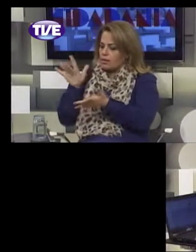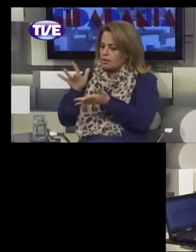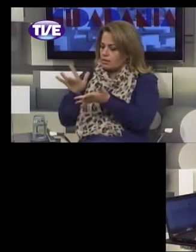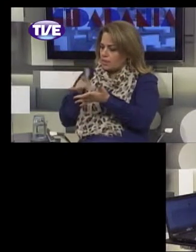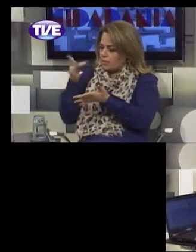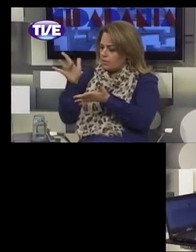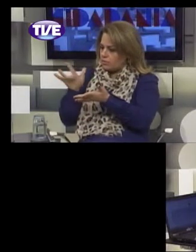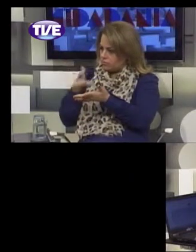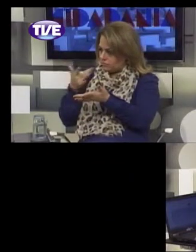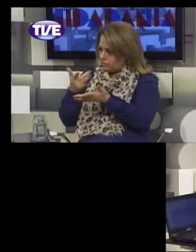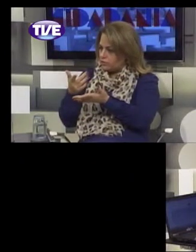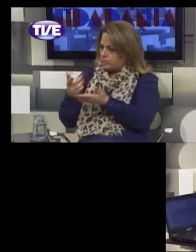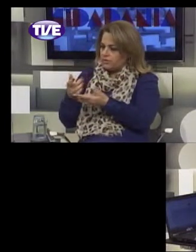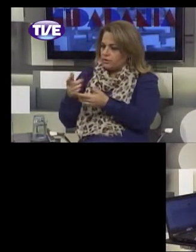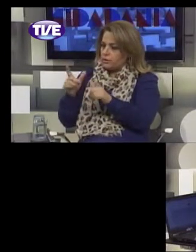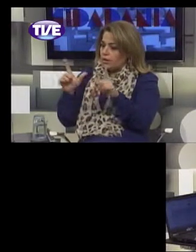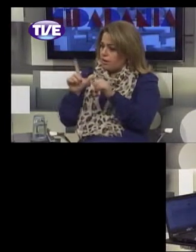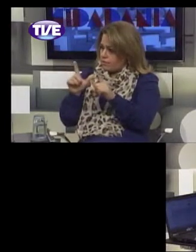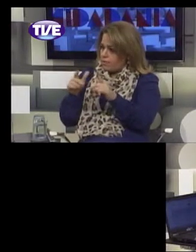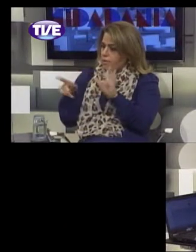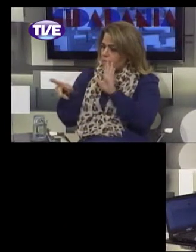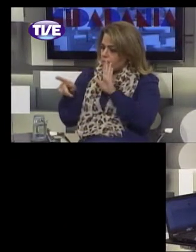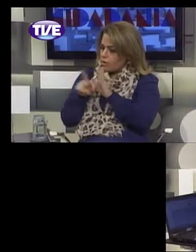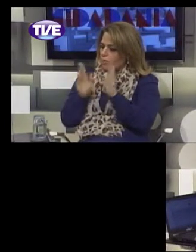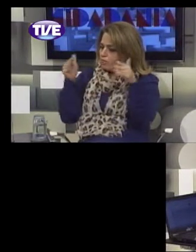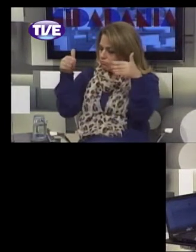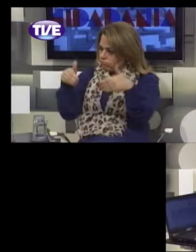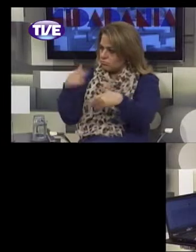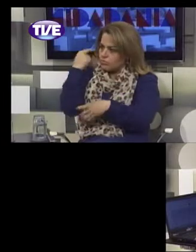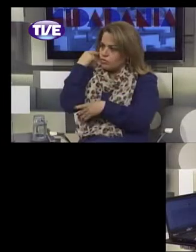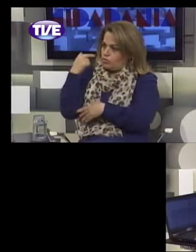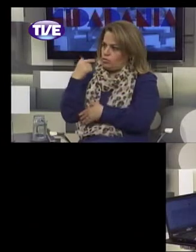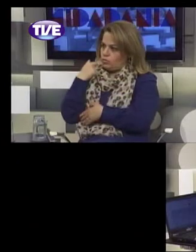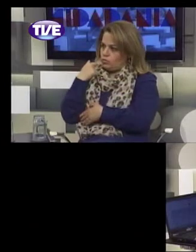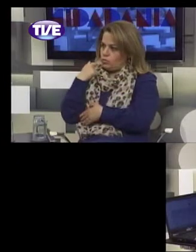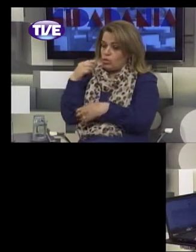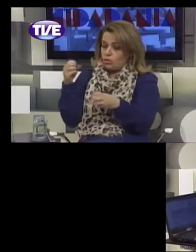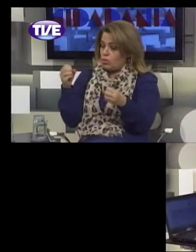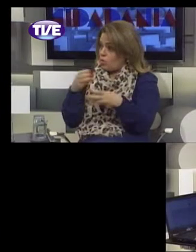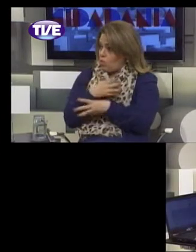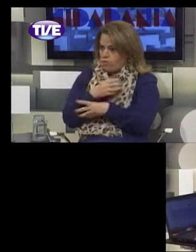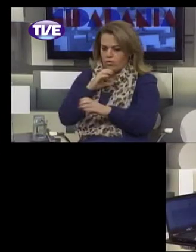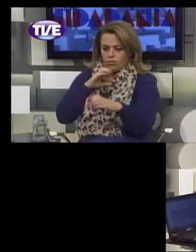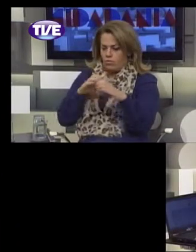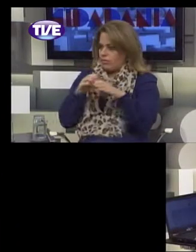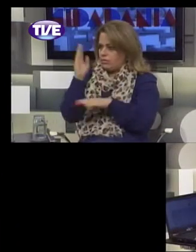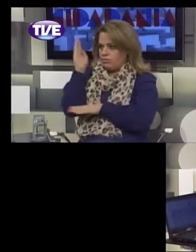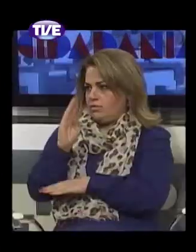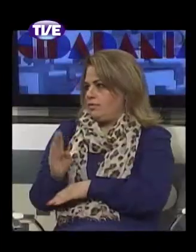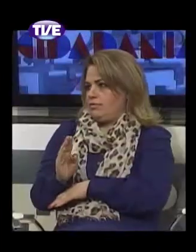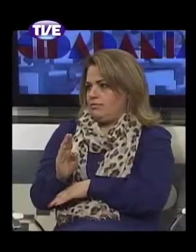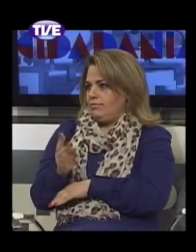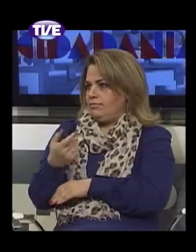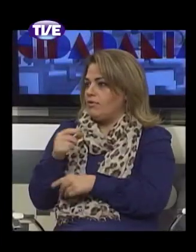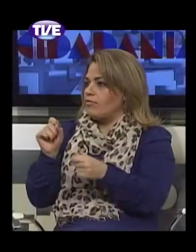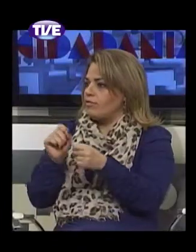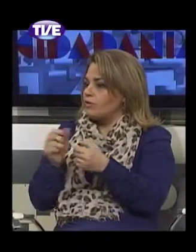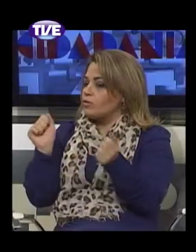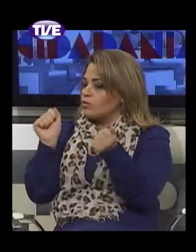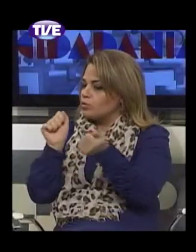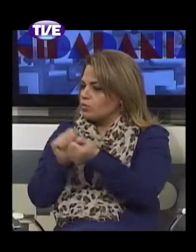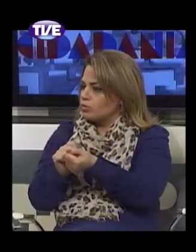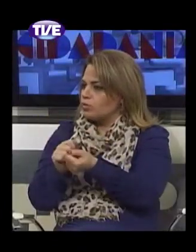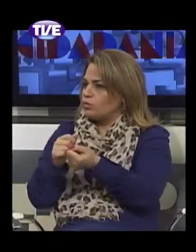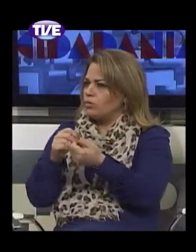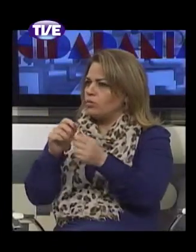E o canal de televisão é dedicado aos surdos, é uma iniciativa inédita nas comunicações brasileiras e é produzido em parceria da